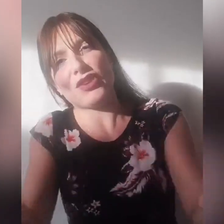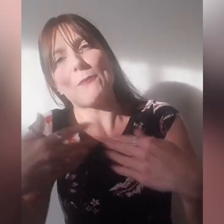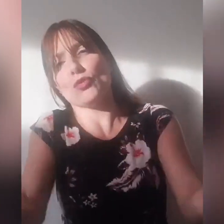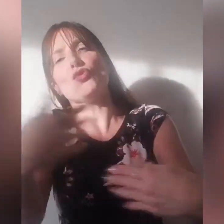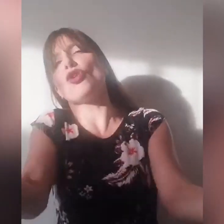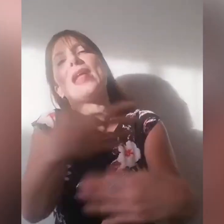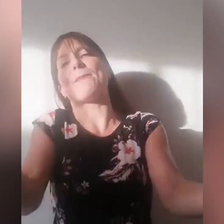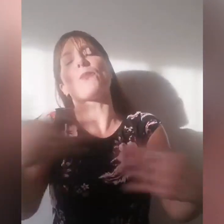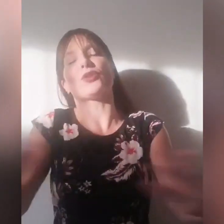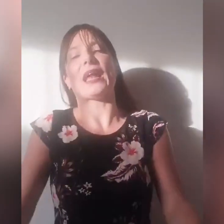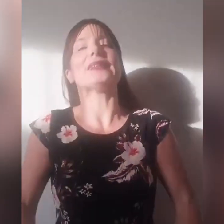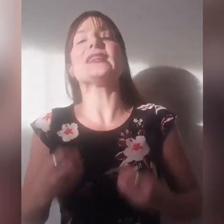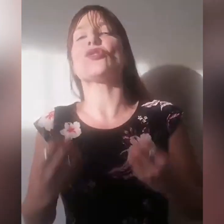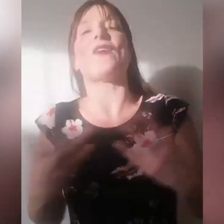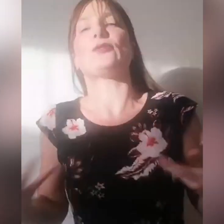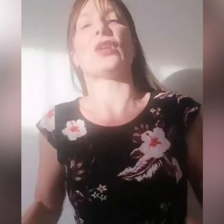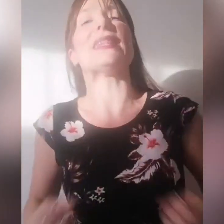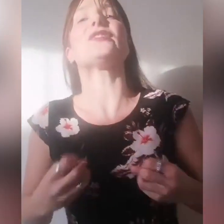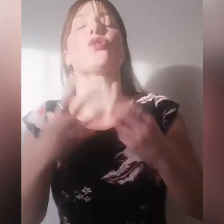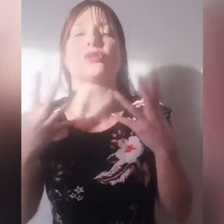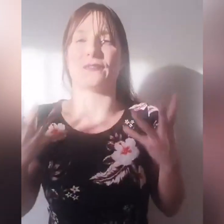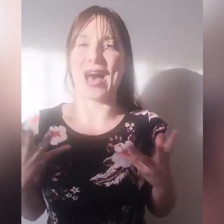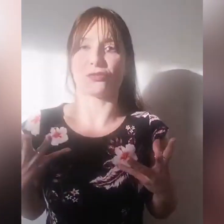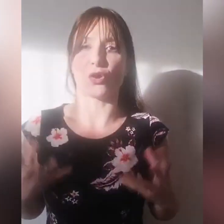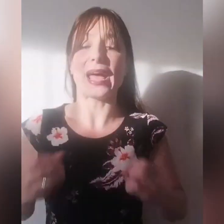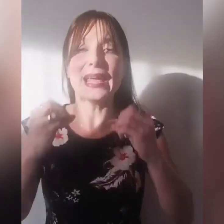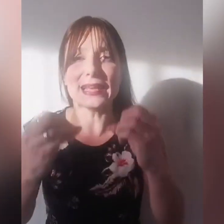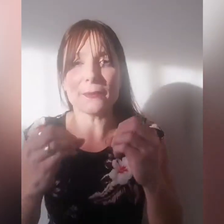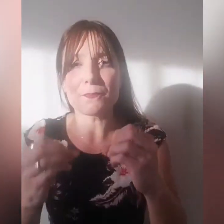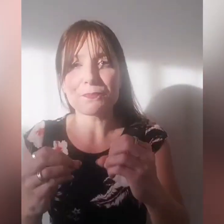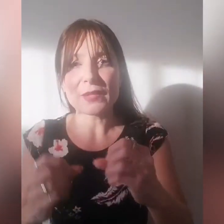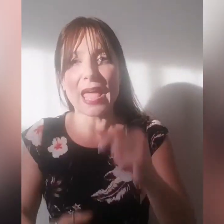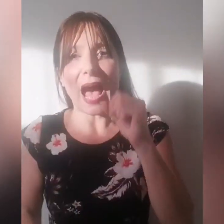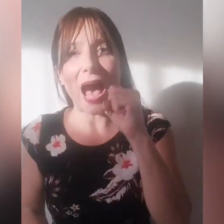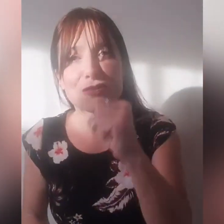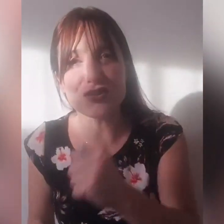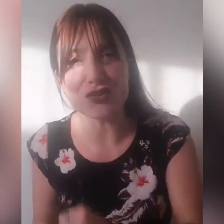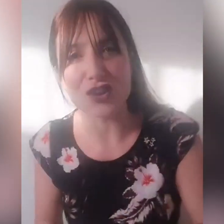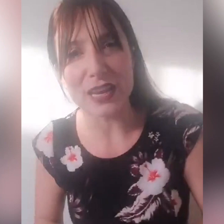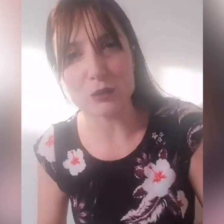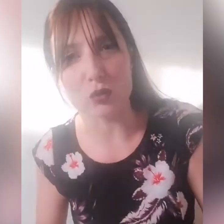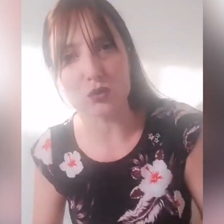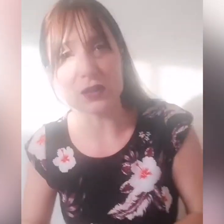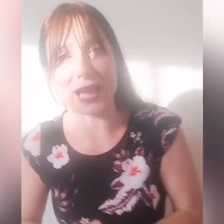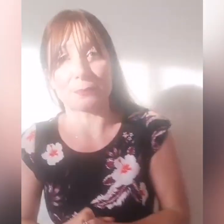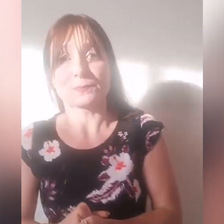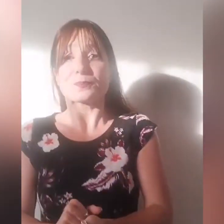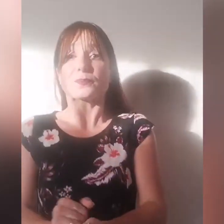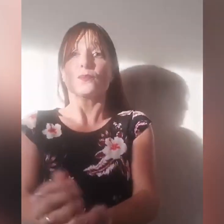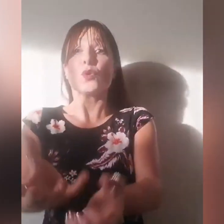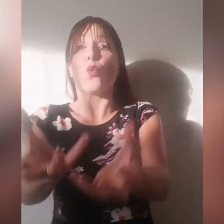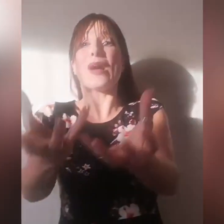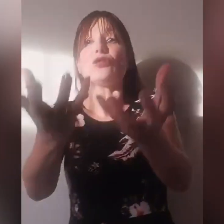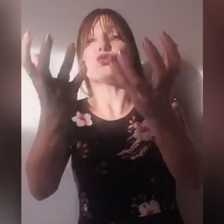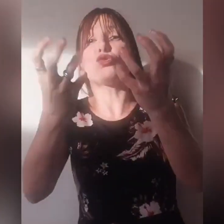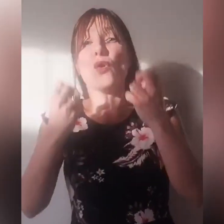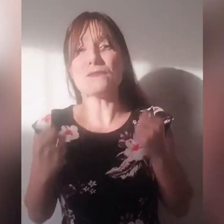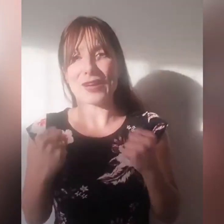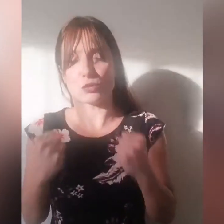diciamo ognuno nel proprio dialetto, adesso fa tutto, adesso cosa faccio? E lì agisci la tua autorità, quando tu hai fatto